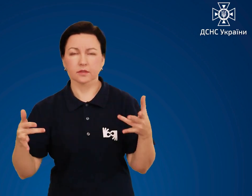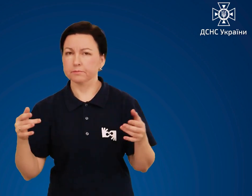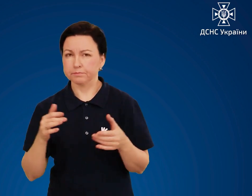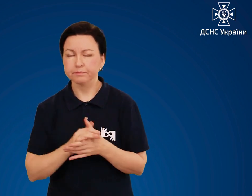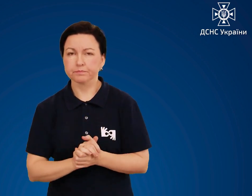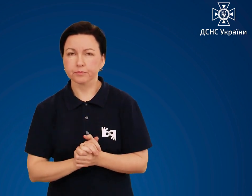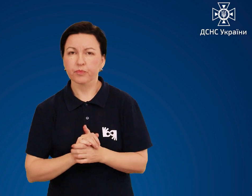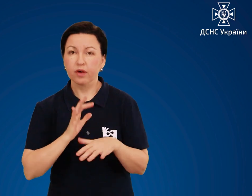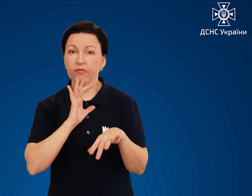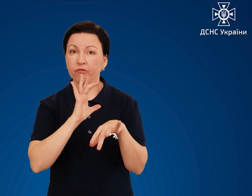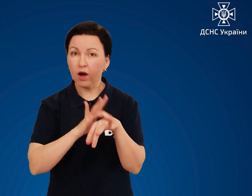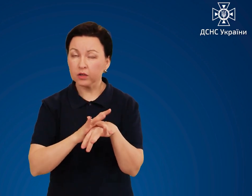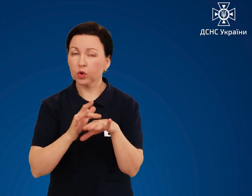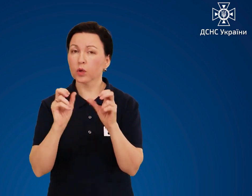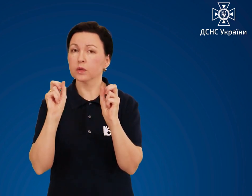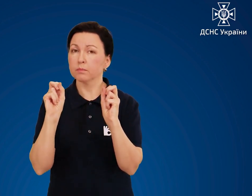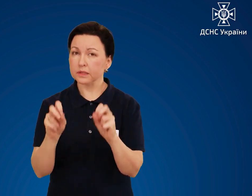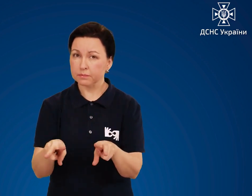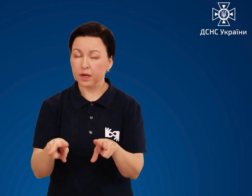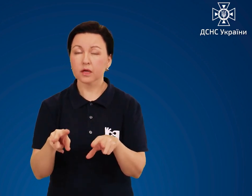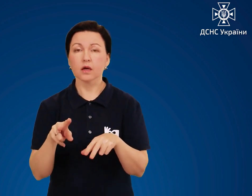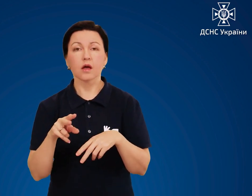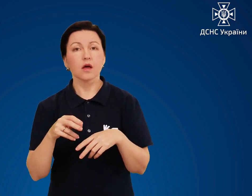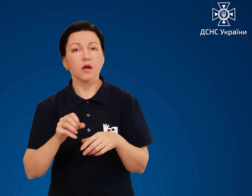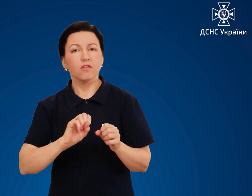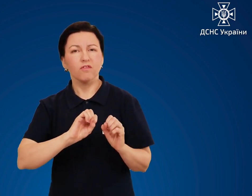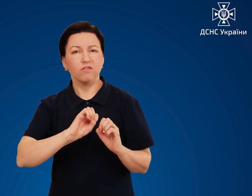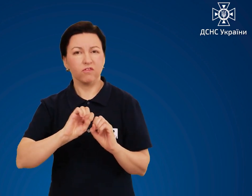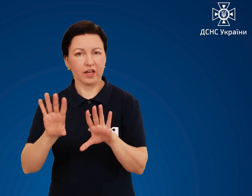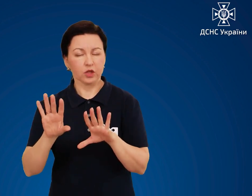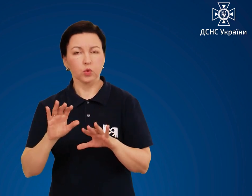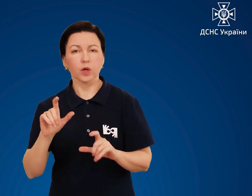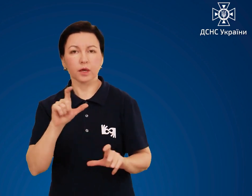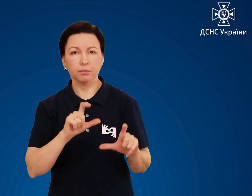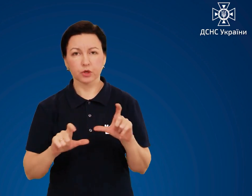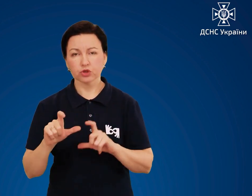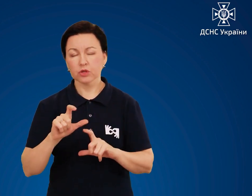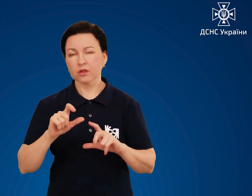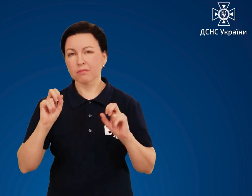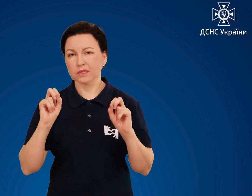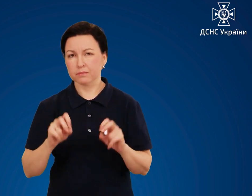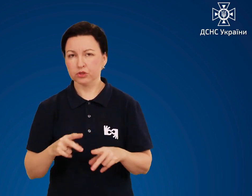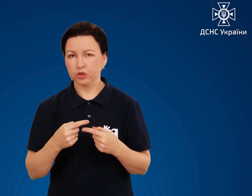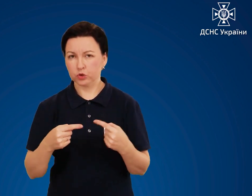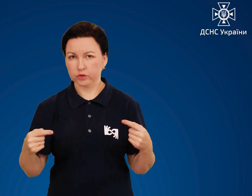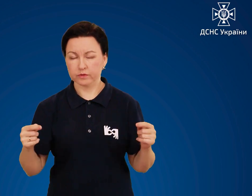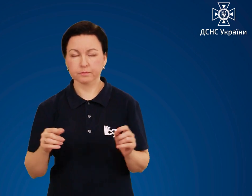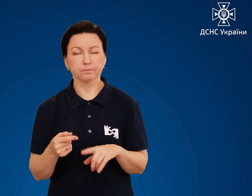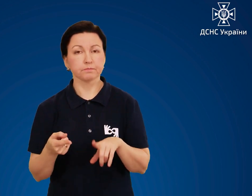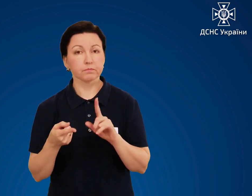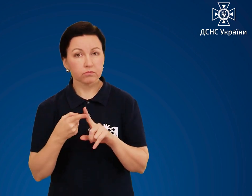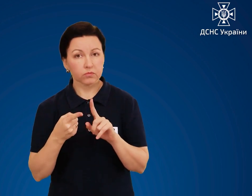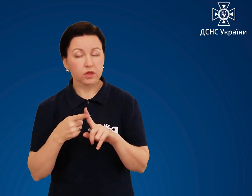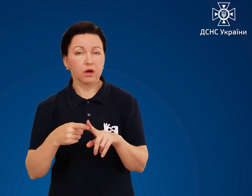Фактори небезпеки викиду хімічно небезпечних речовин. Забруднення навколишнього